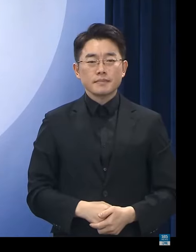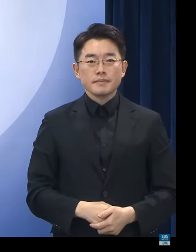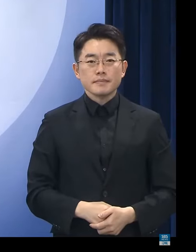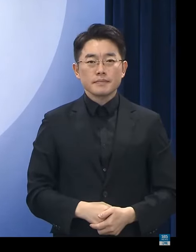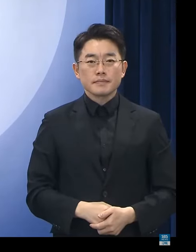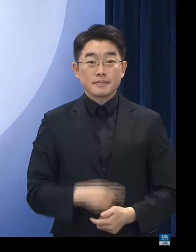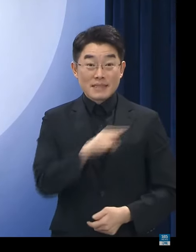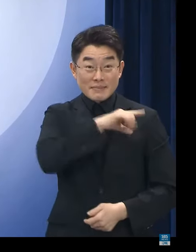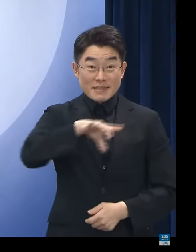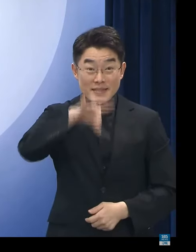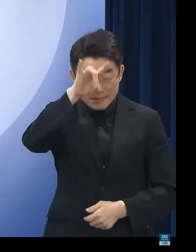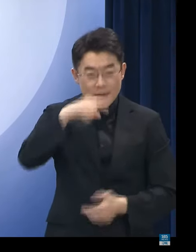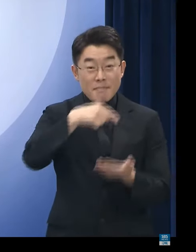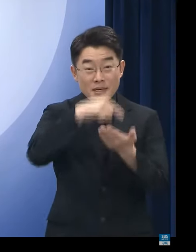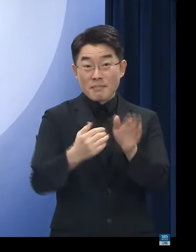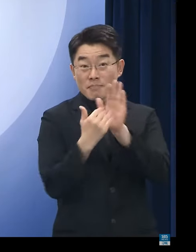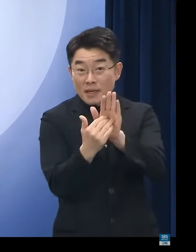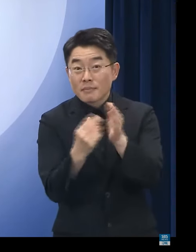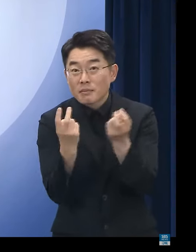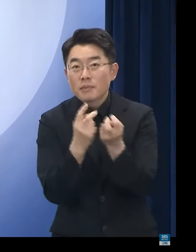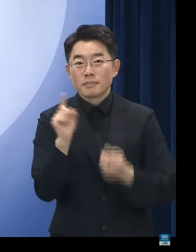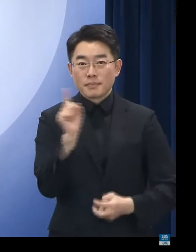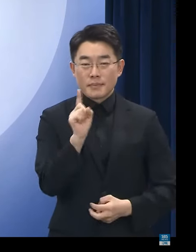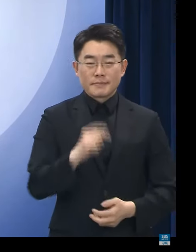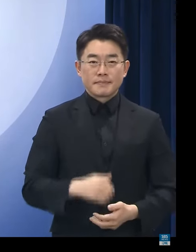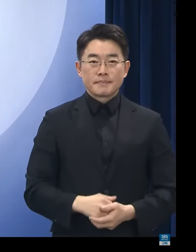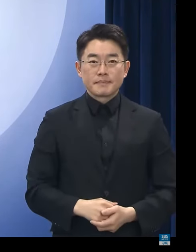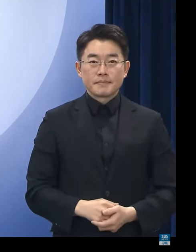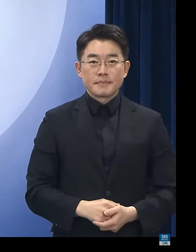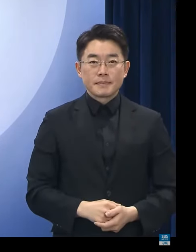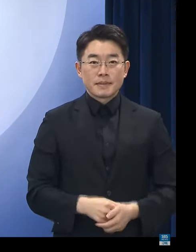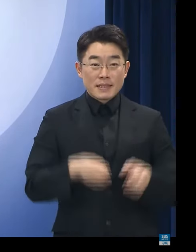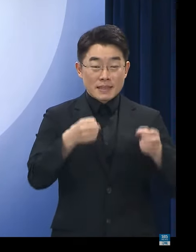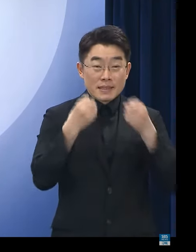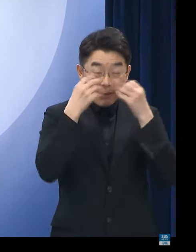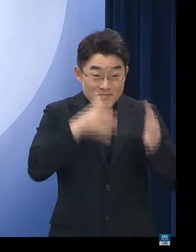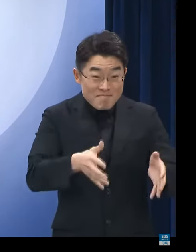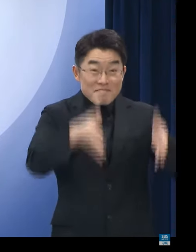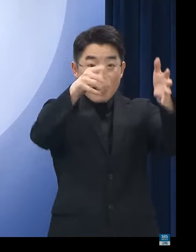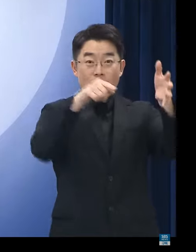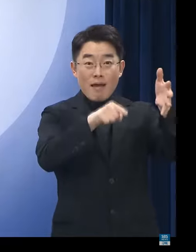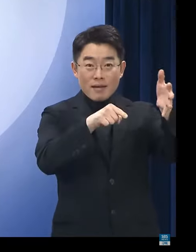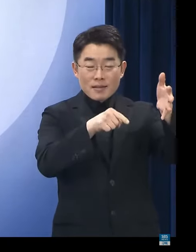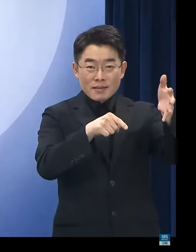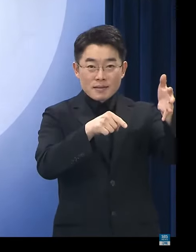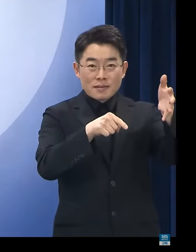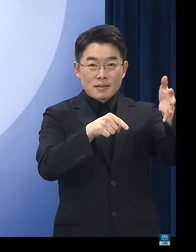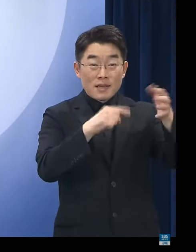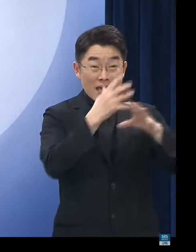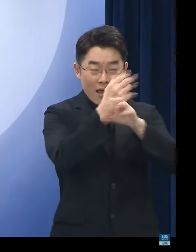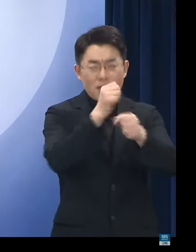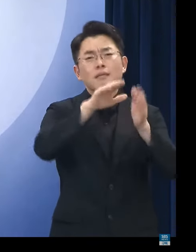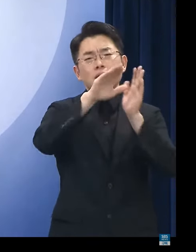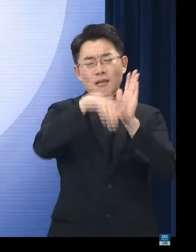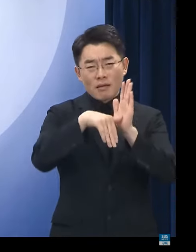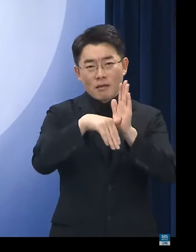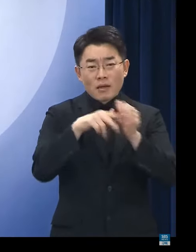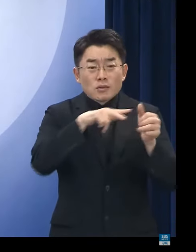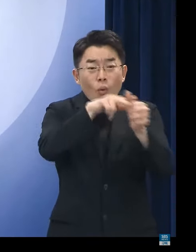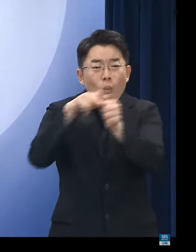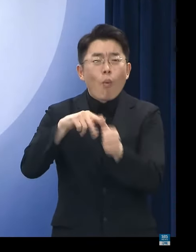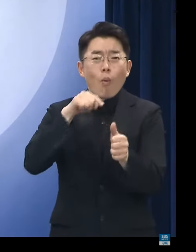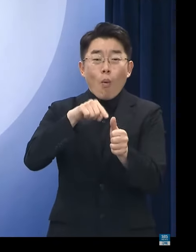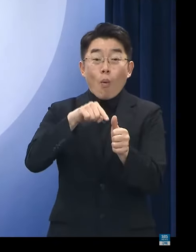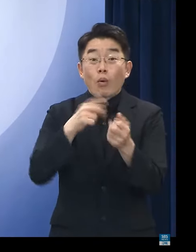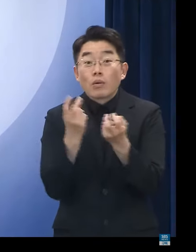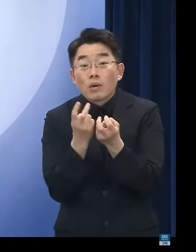먼저 피해 예방입니다. 신축 빌라의 시세 등 계약 시에 반드시 알아야 할 다양한